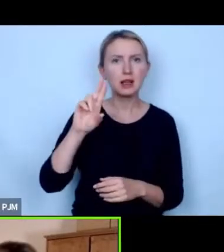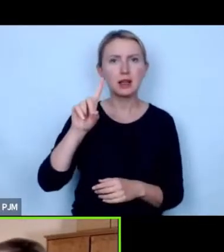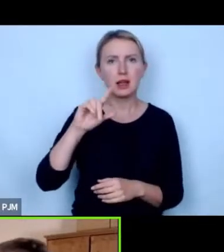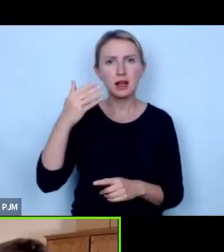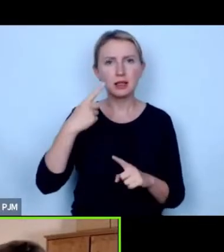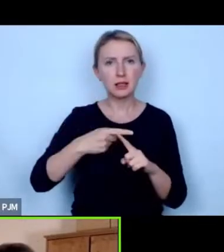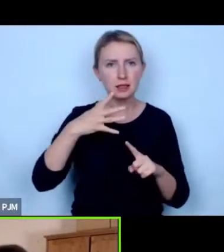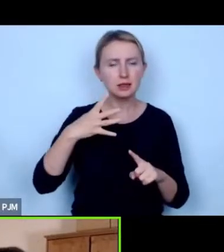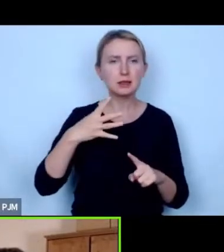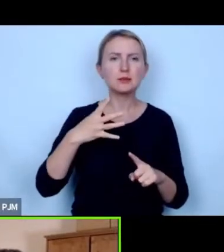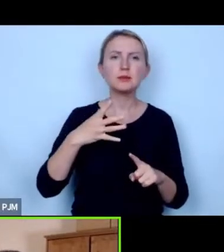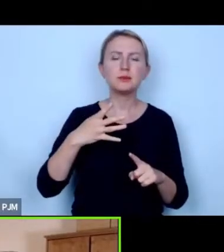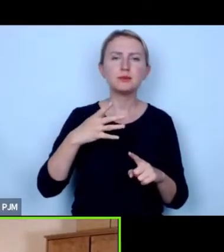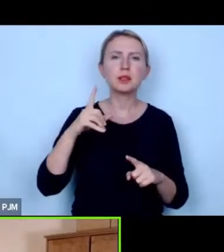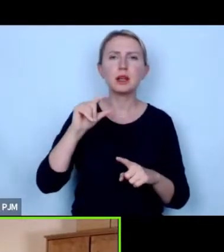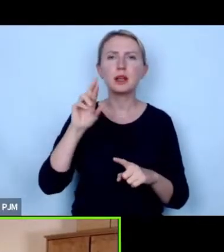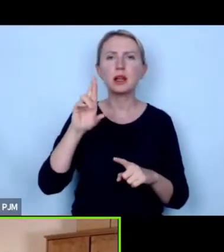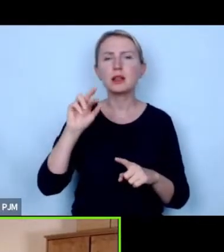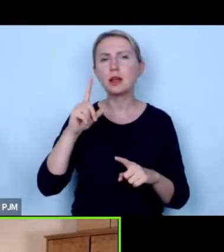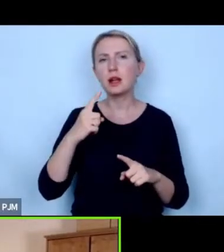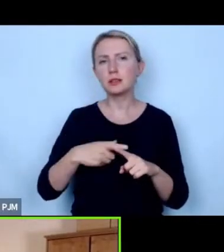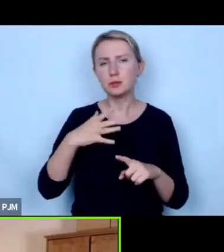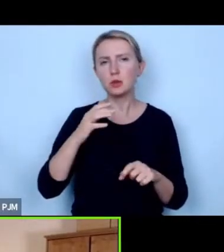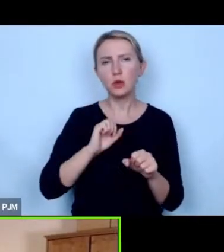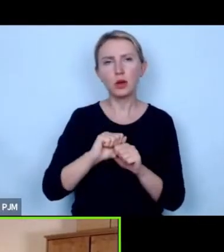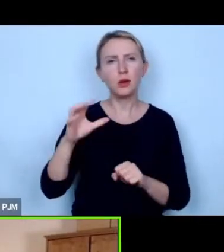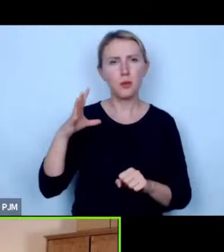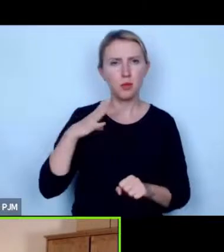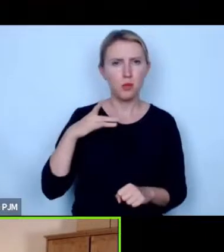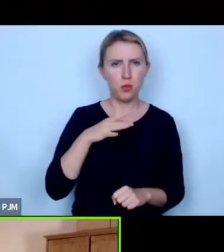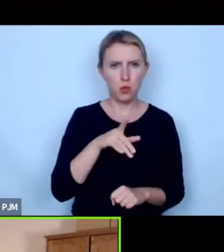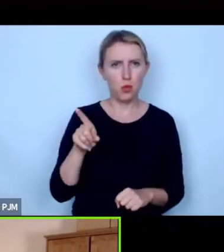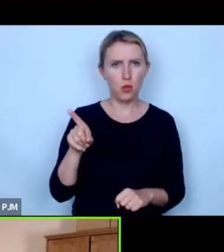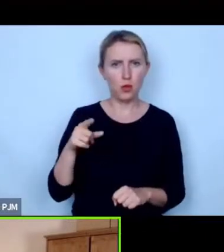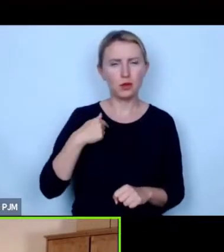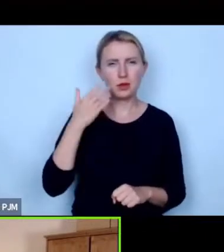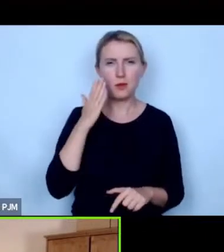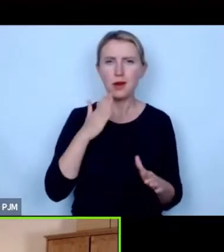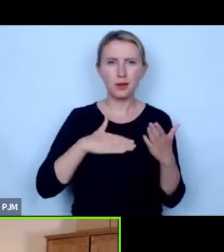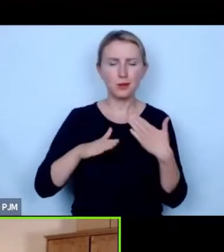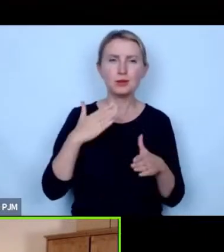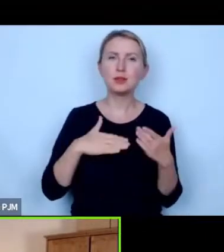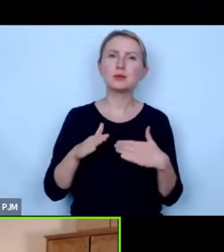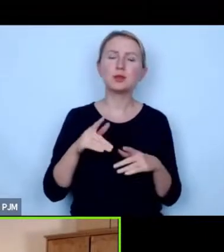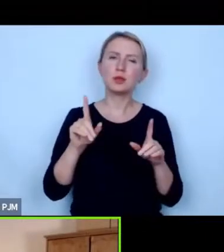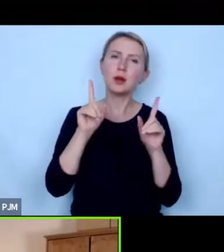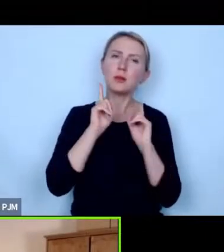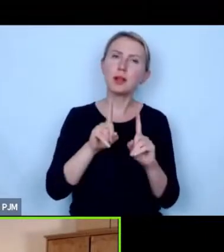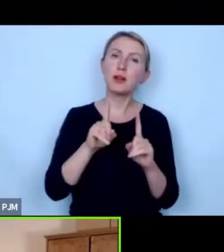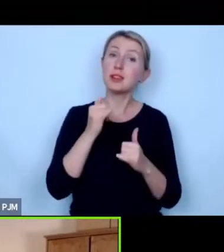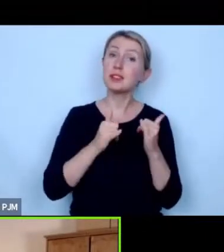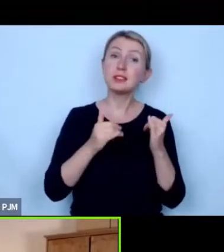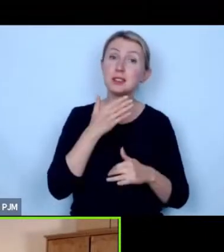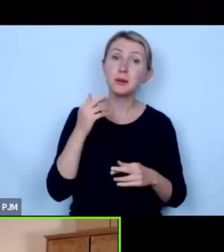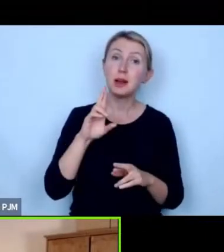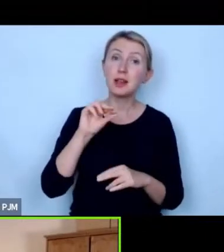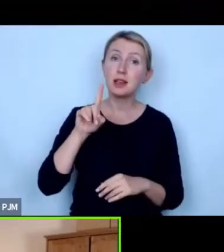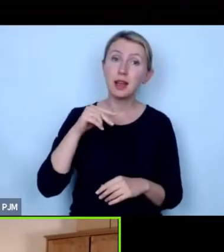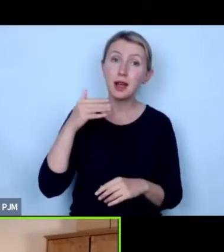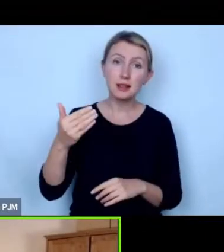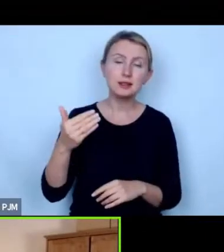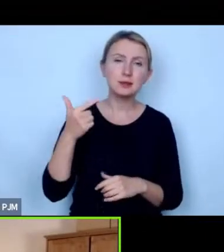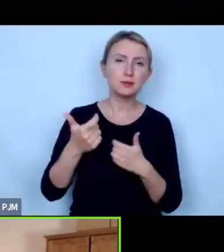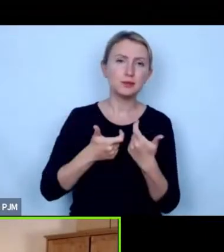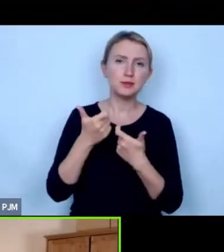radykalizm no jeszcze tylko na koniec powiem ciągle się nam tutaj pojawiał więc ja się z tego bardzo cieszę bo naprawdę gdyby nie radykalizm sformułowany przez